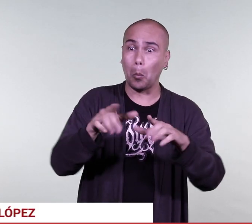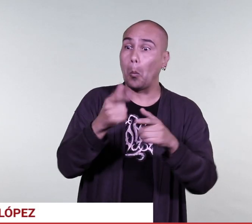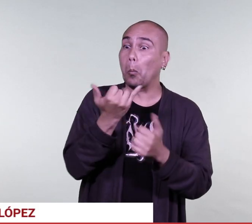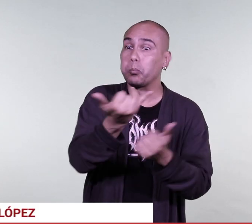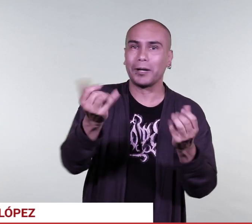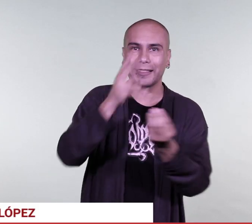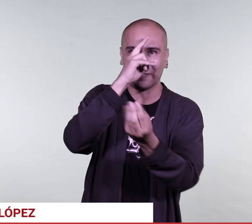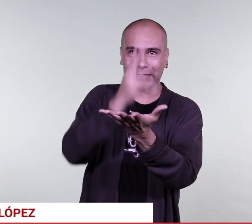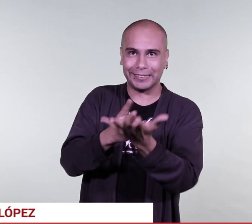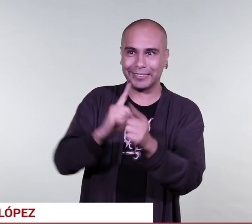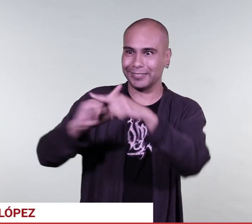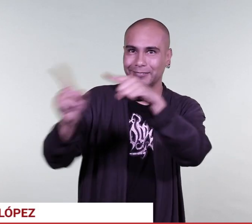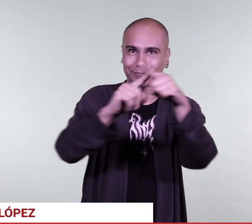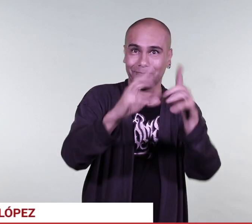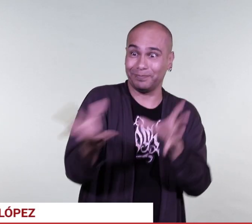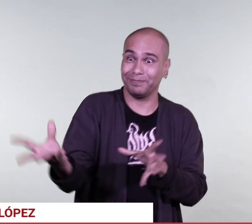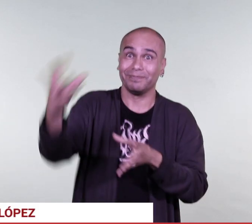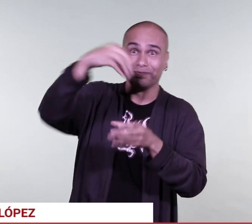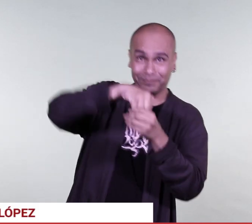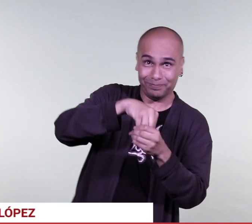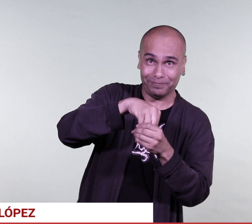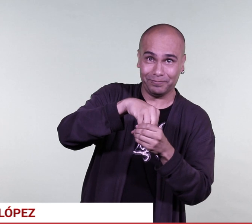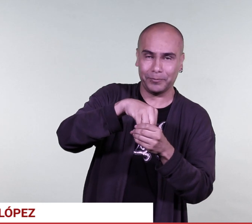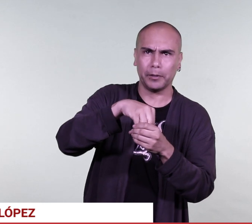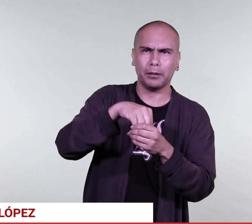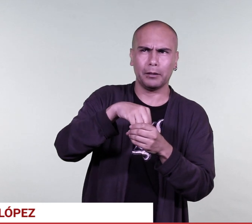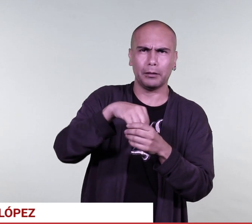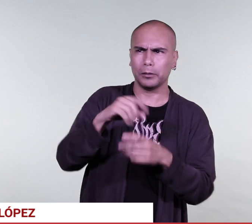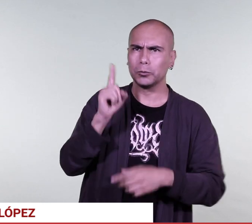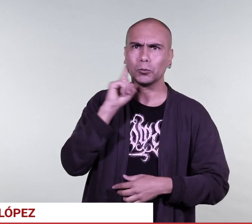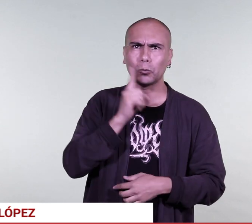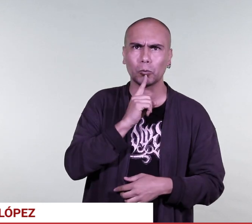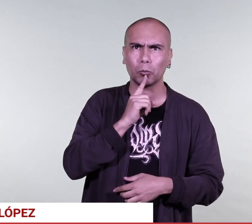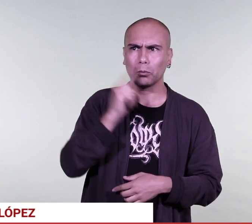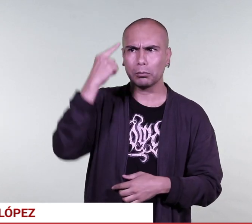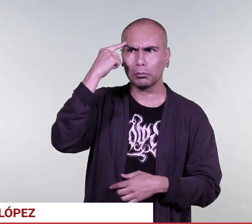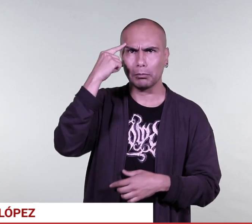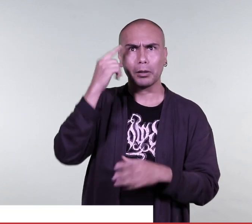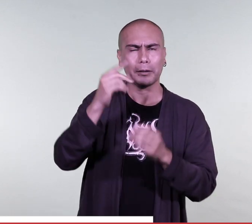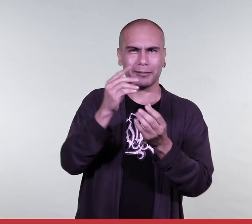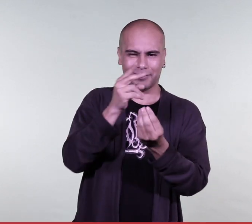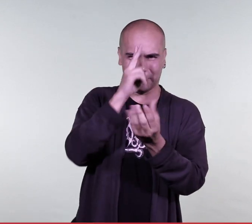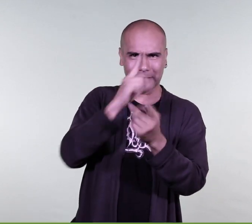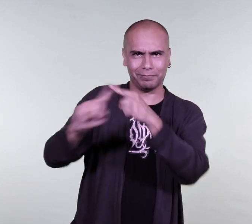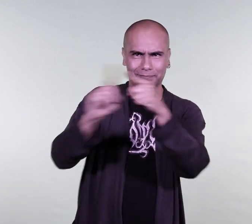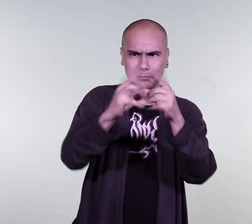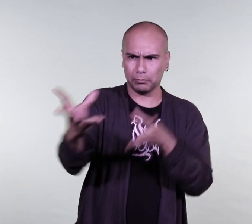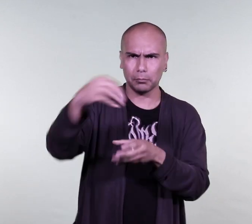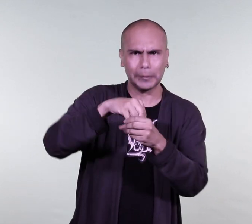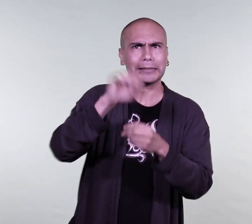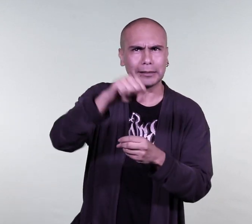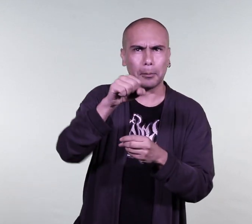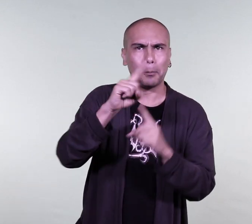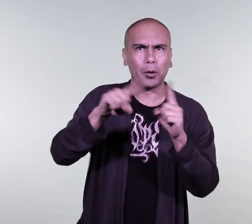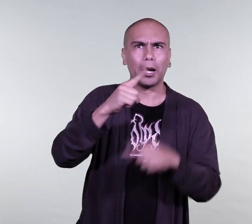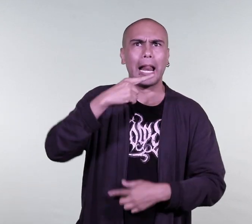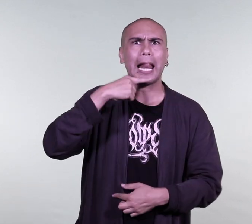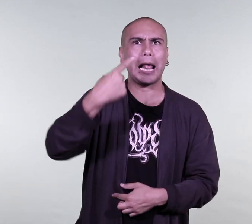primero, la diversidad de la población. Entonces, las personas sordas confluyen en un espacio con la